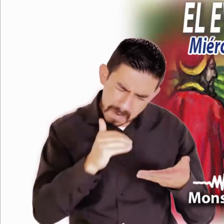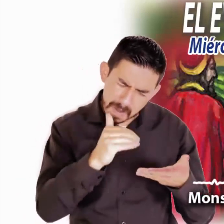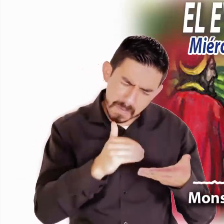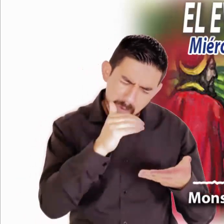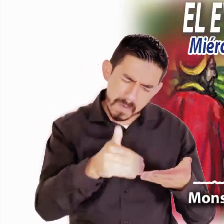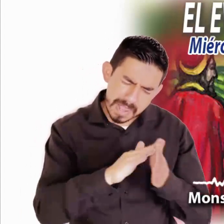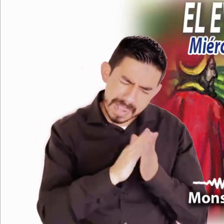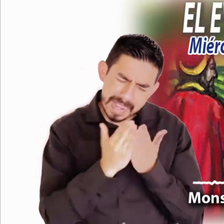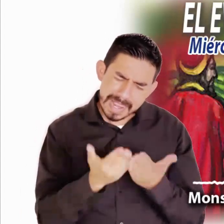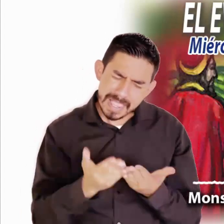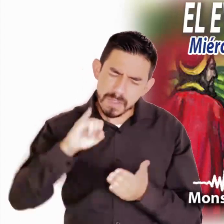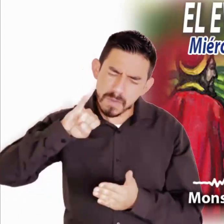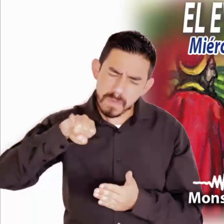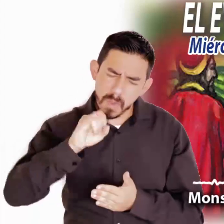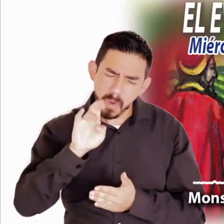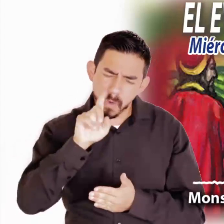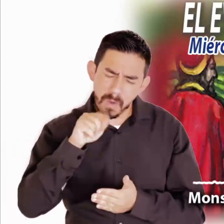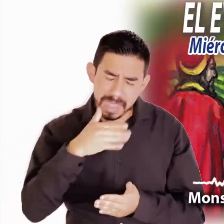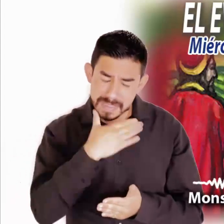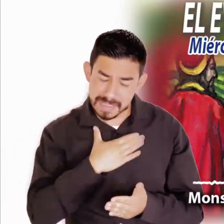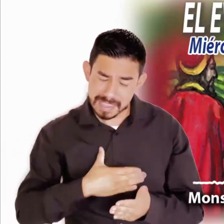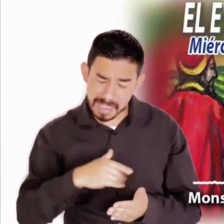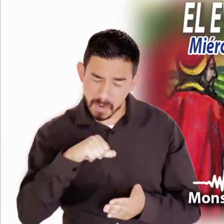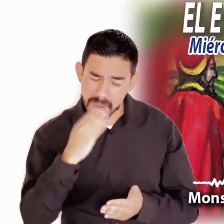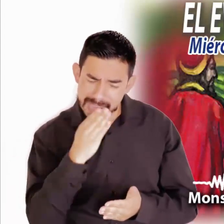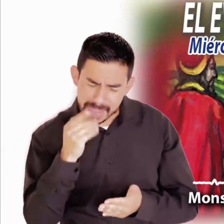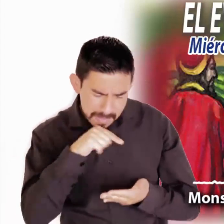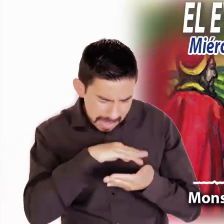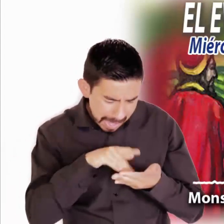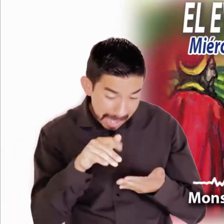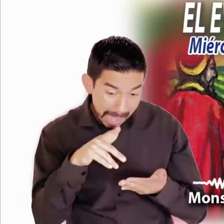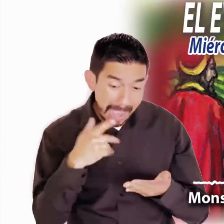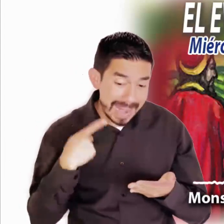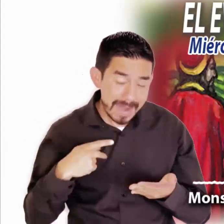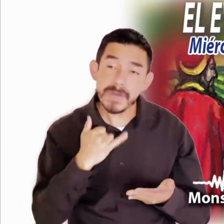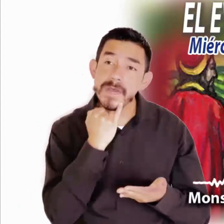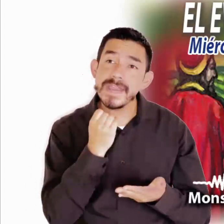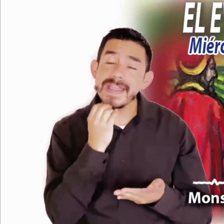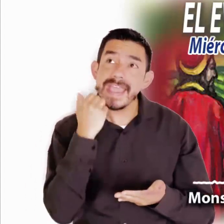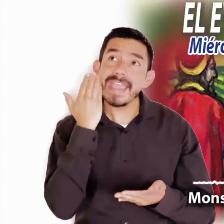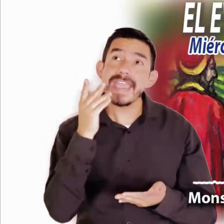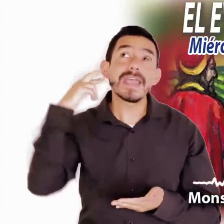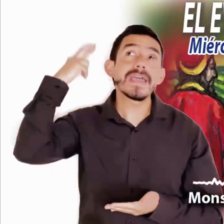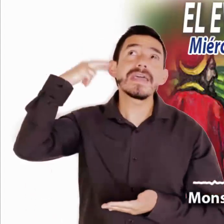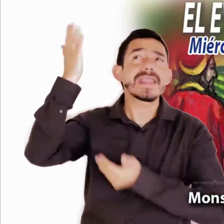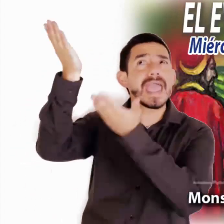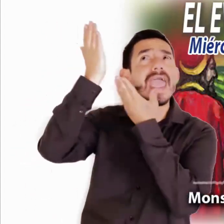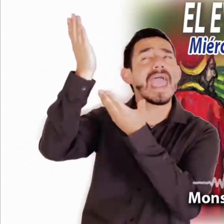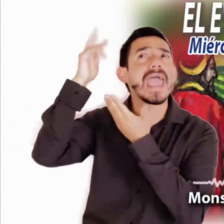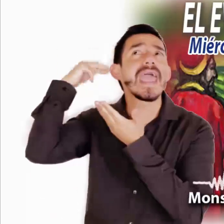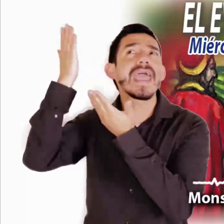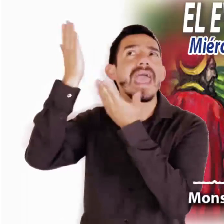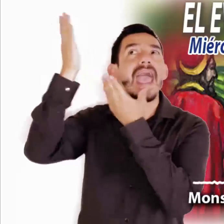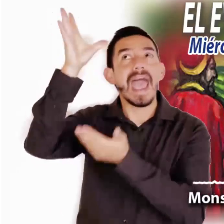reflexiva del texto de los jueces que nos propone la liturgia de este día. Los israelitas piden a un rey y escuchan esa